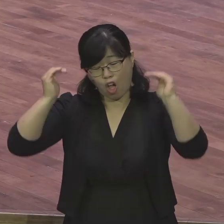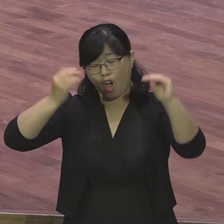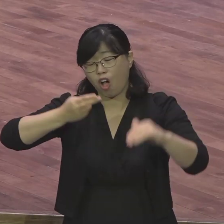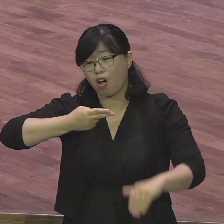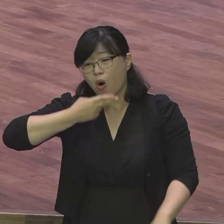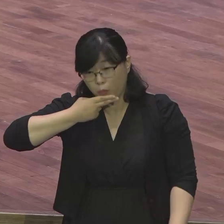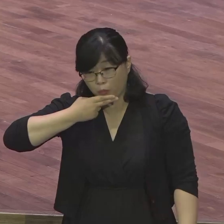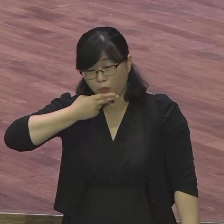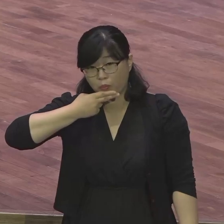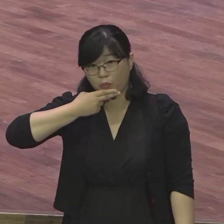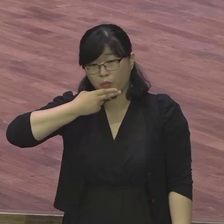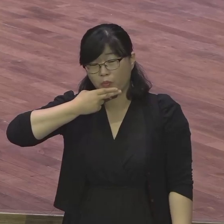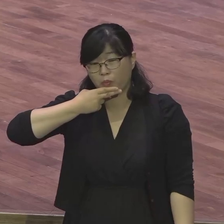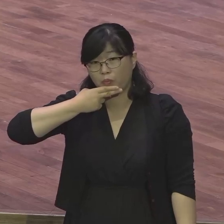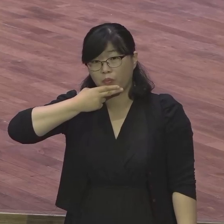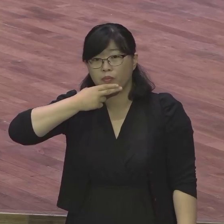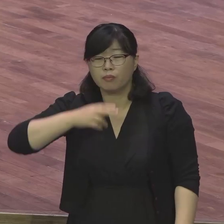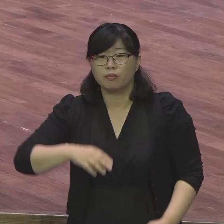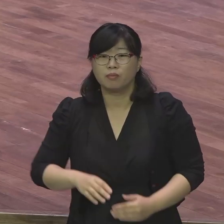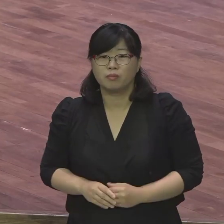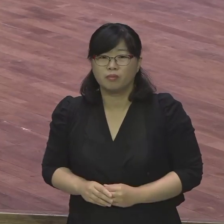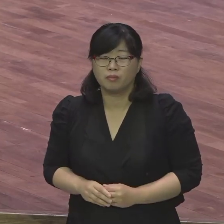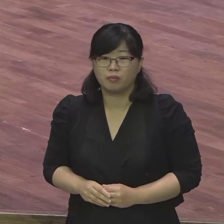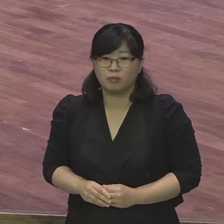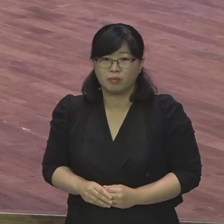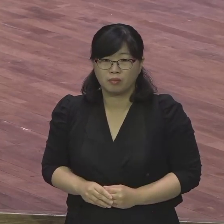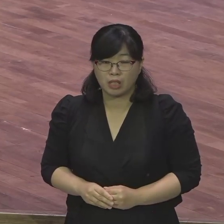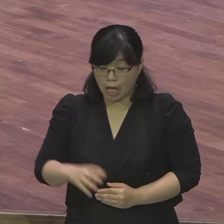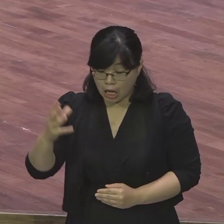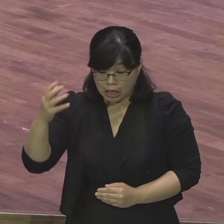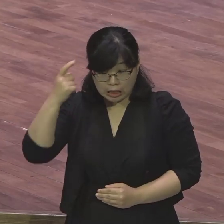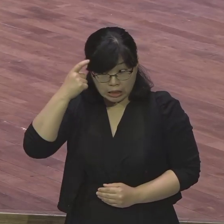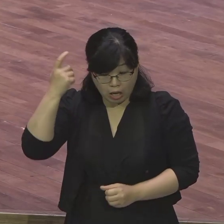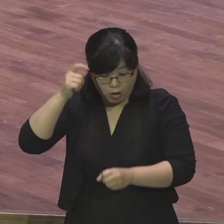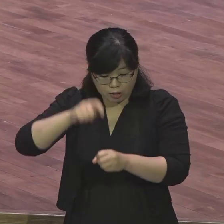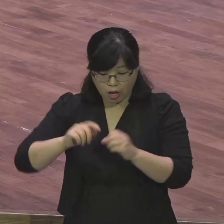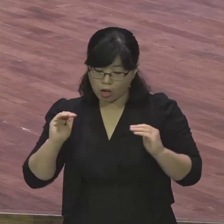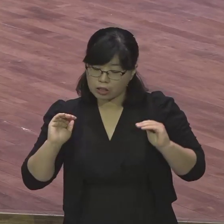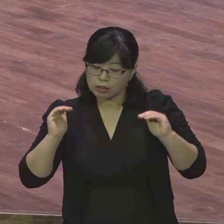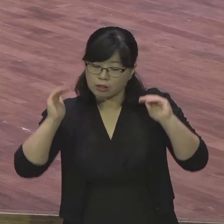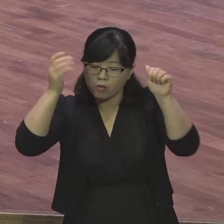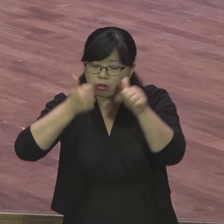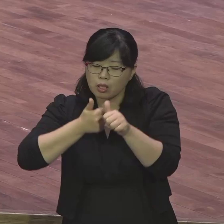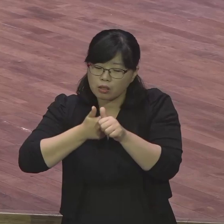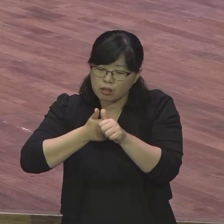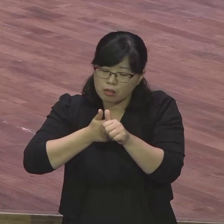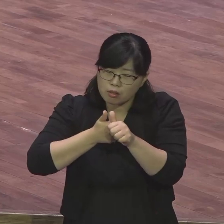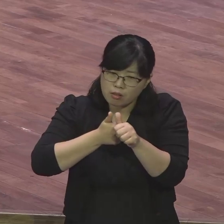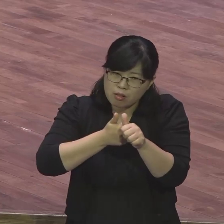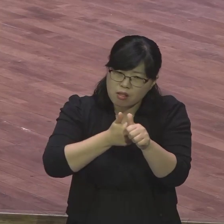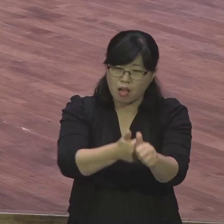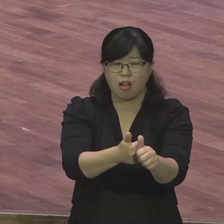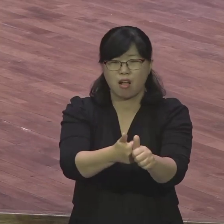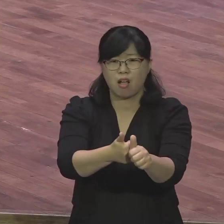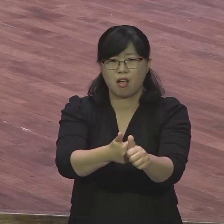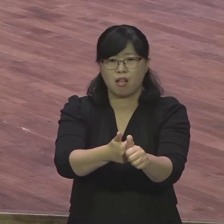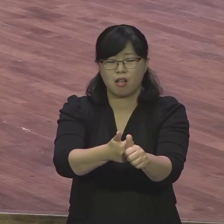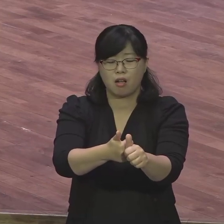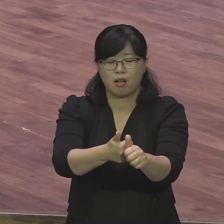신앙생활하면서 영적 성장하느냐 성장을 못하느냐 하는 것은요 영적 시선을 어디 두고